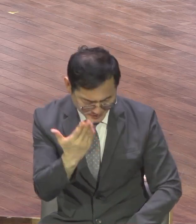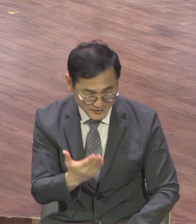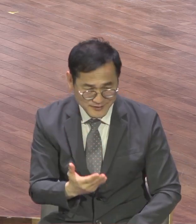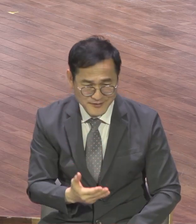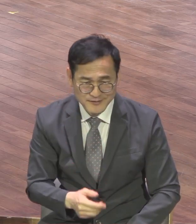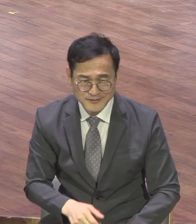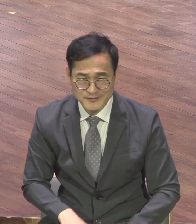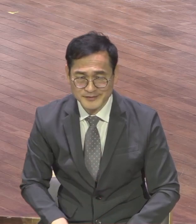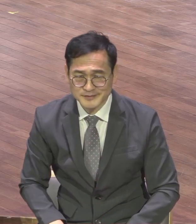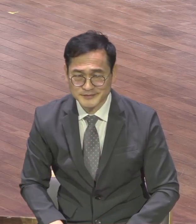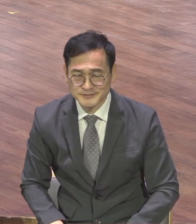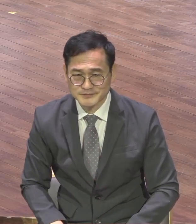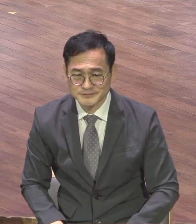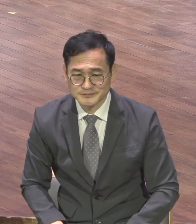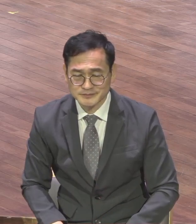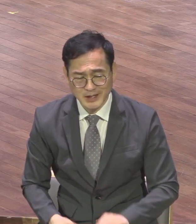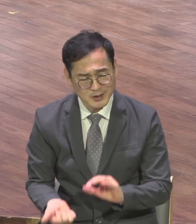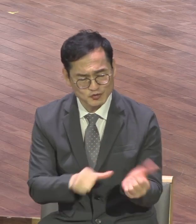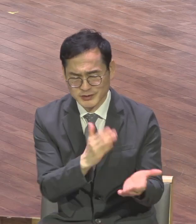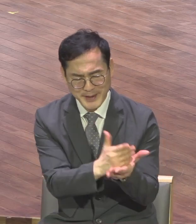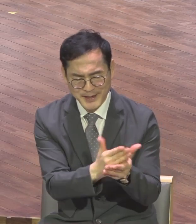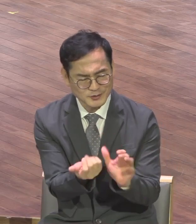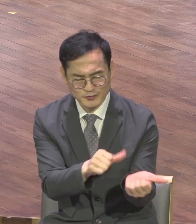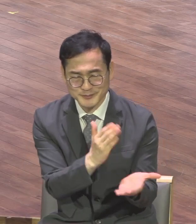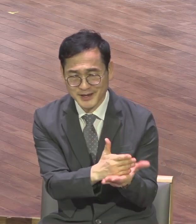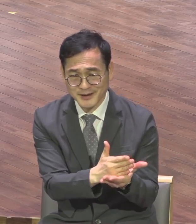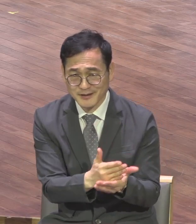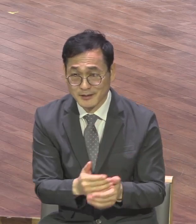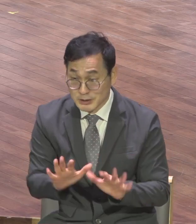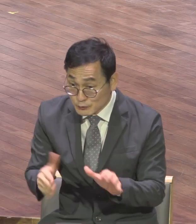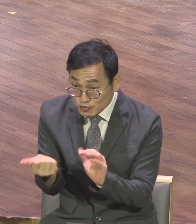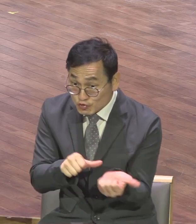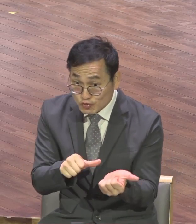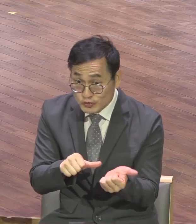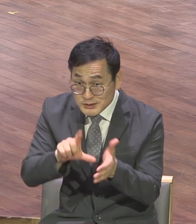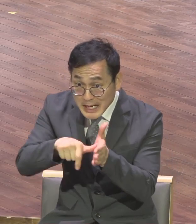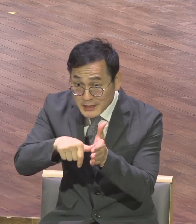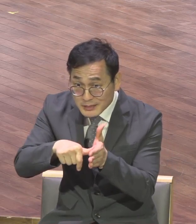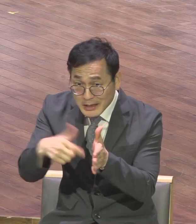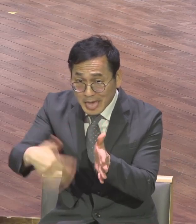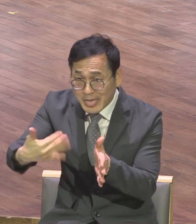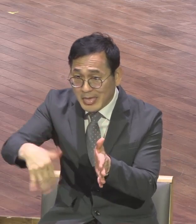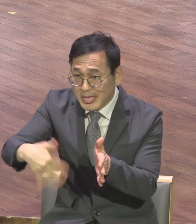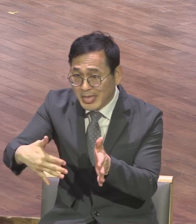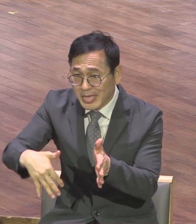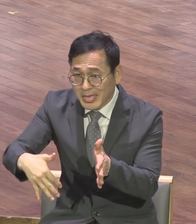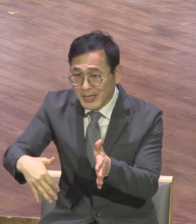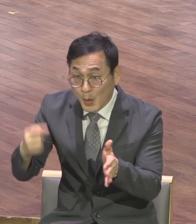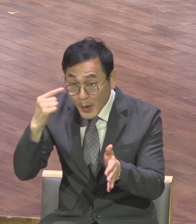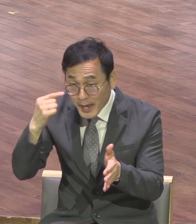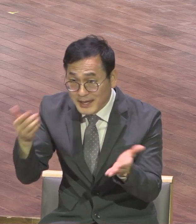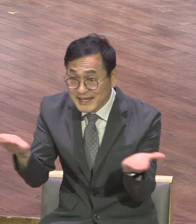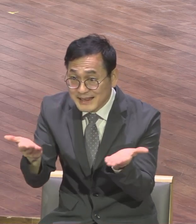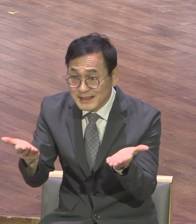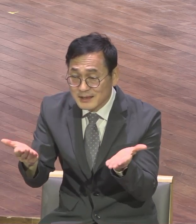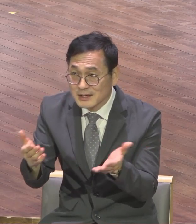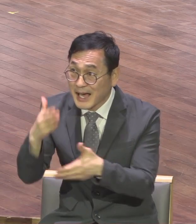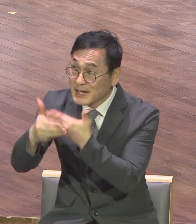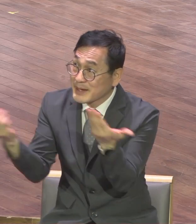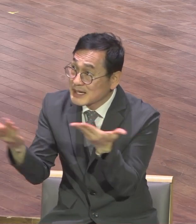바울에게는 아직 죽을 수 있는 시간표가 아니에요 사명이 있기 때문에 이것을 유라굴로 강풍이 불어올